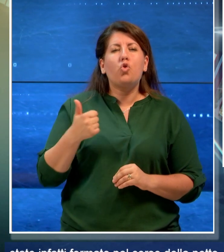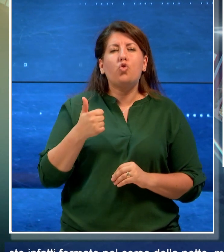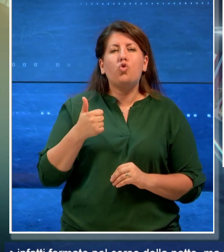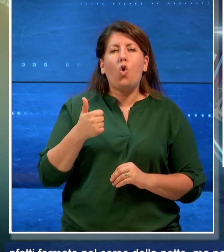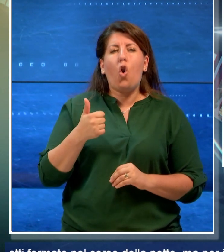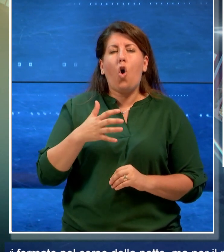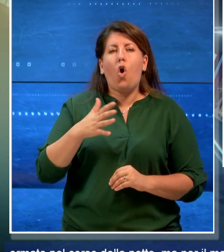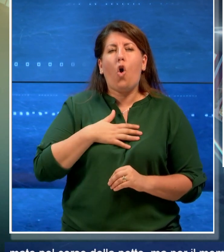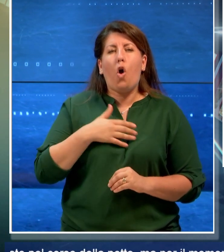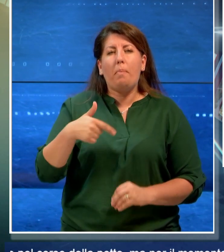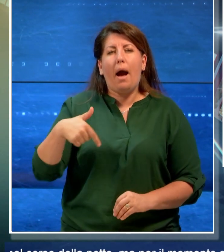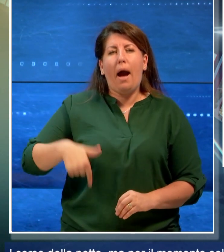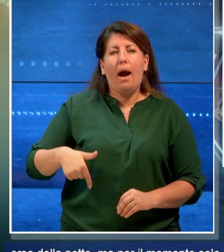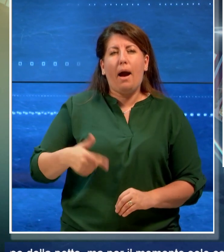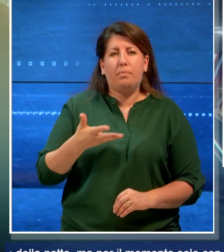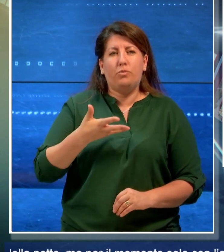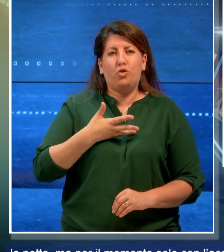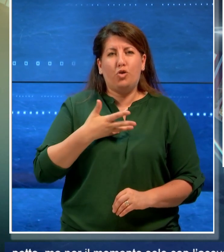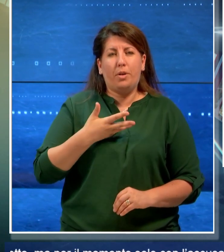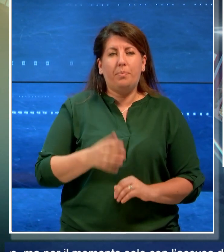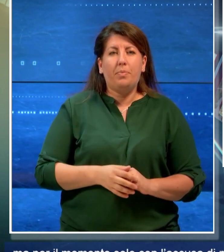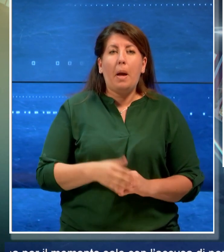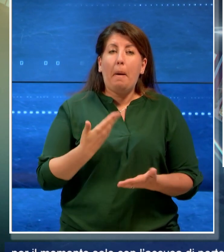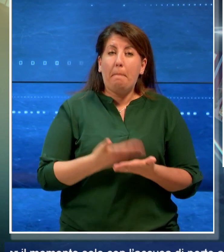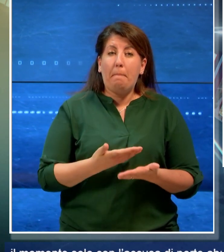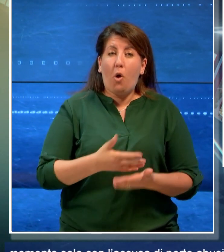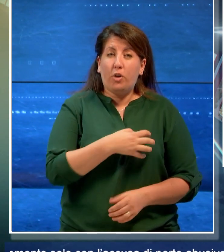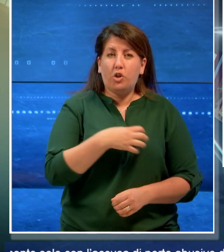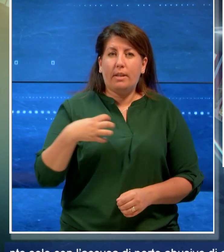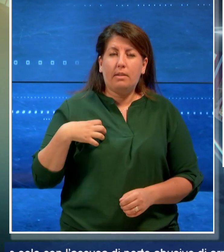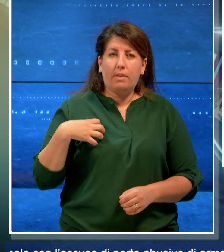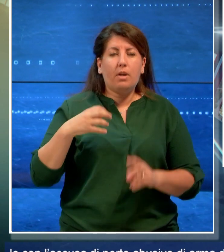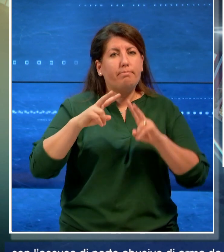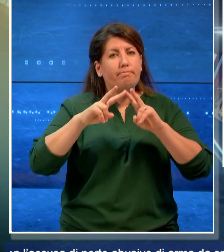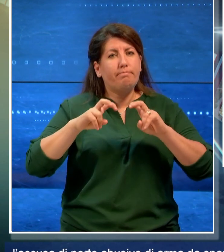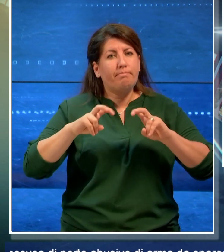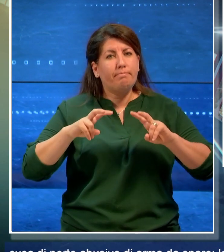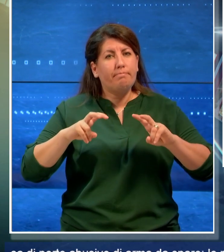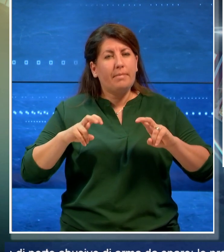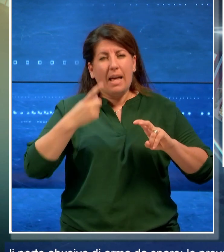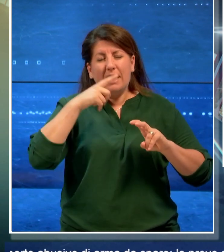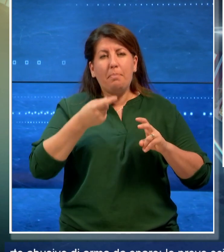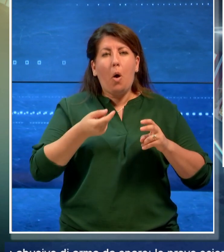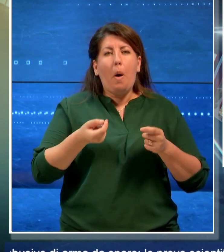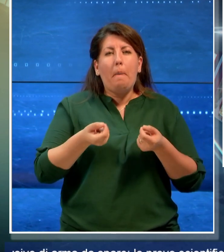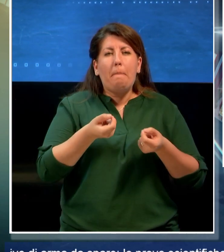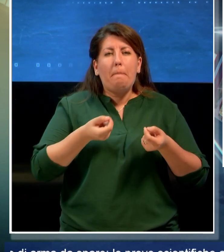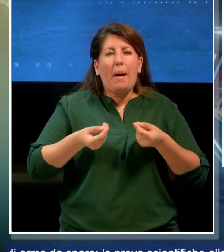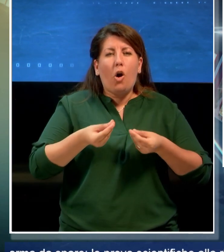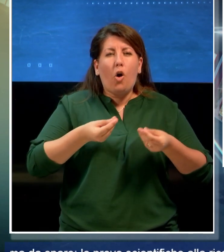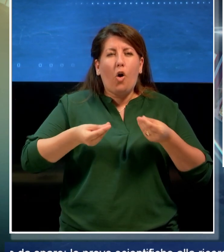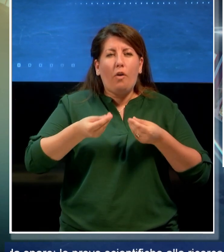abusivo di arma da sparo. Le prove scientifiche alla ricerca di particelle di polvere da sparo